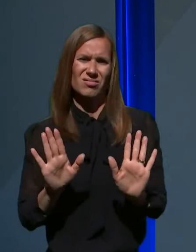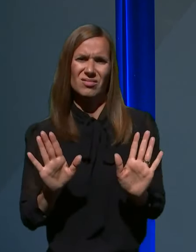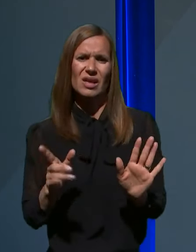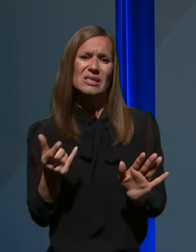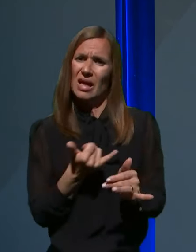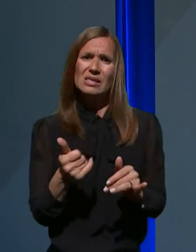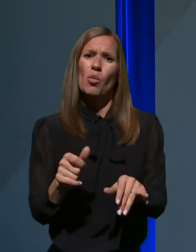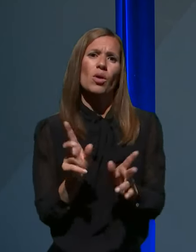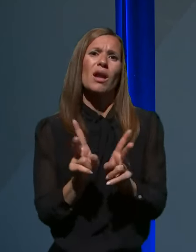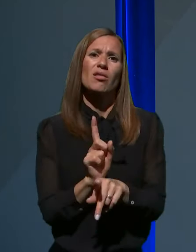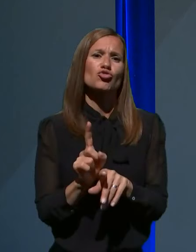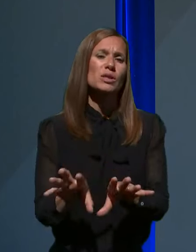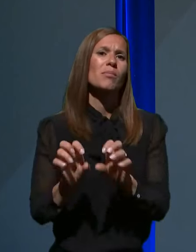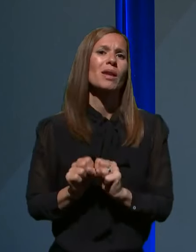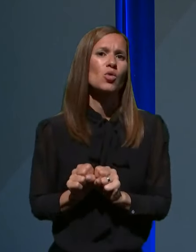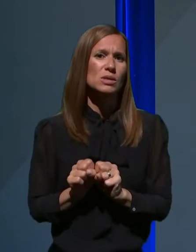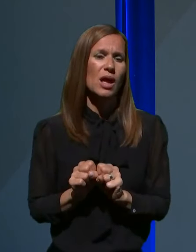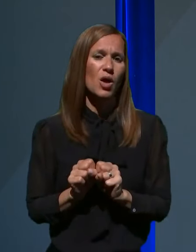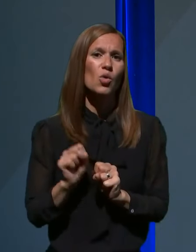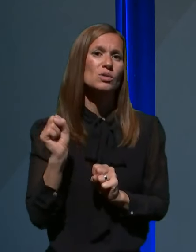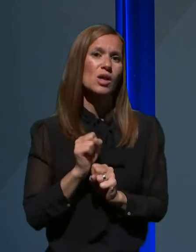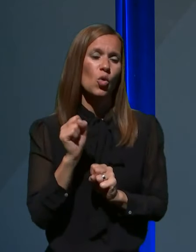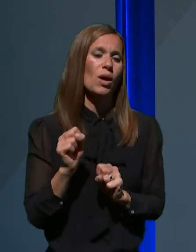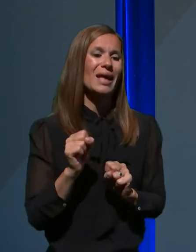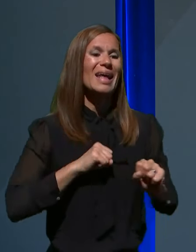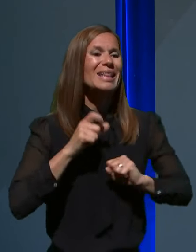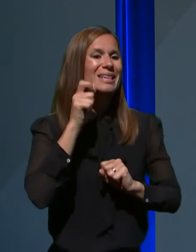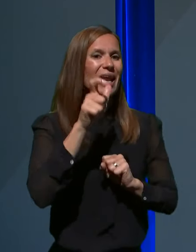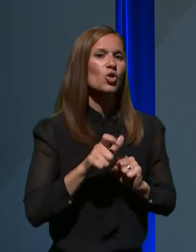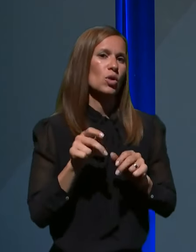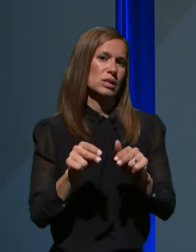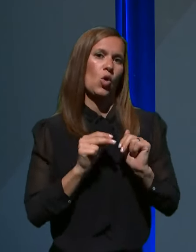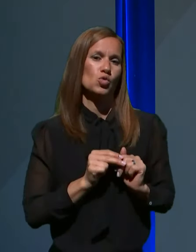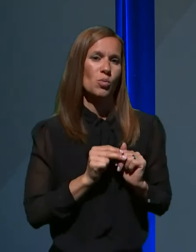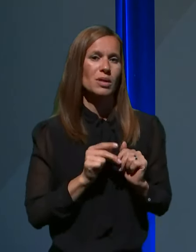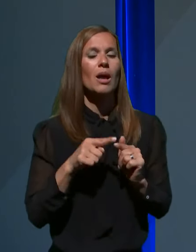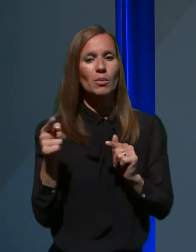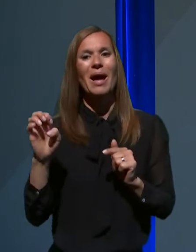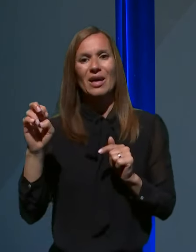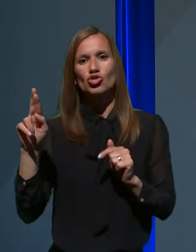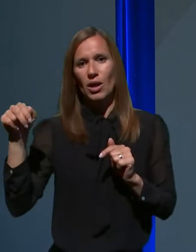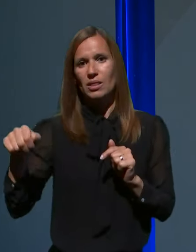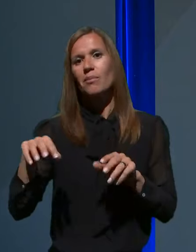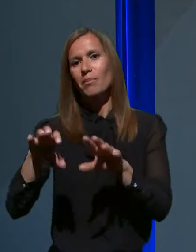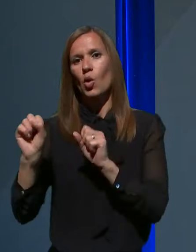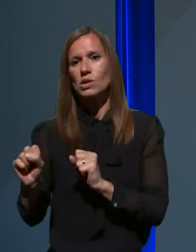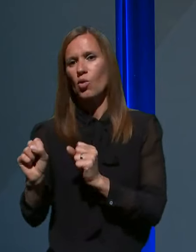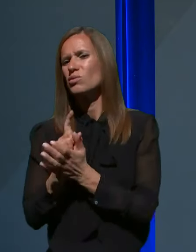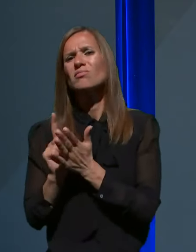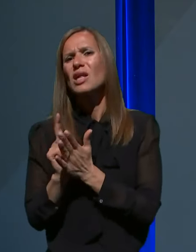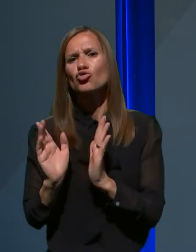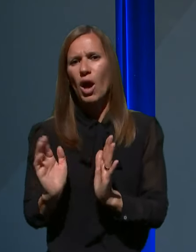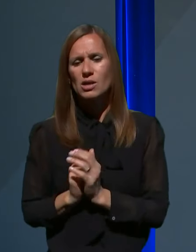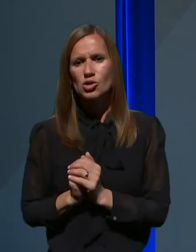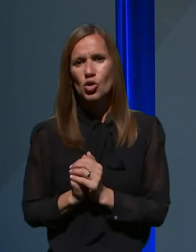je bila sprememba na vrhu po odstopu direktorice. In po regularnem razpisu bomo